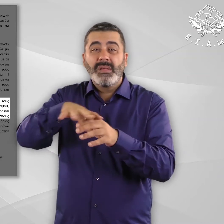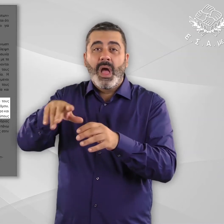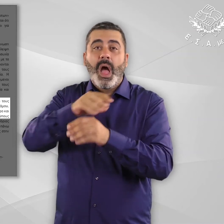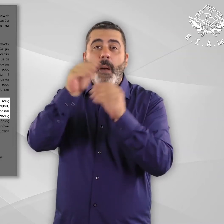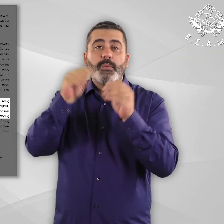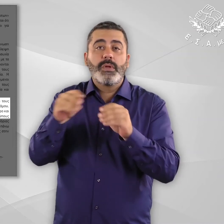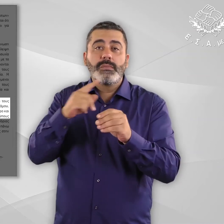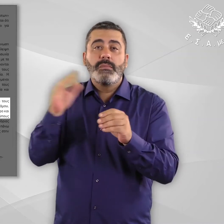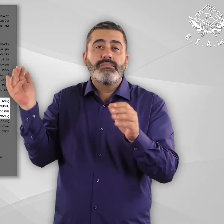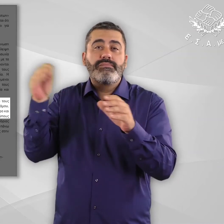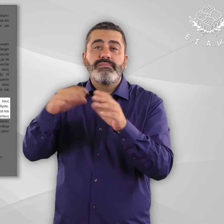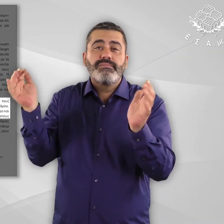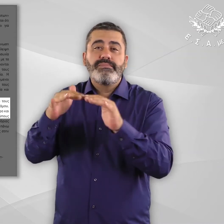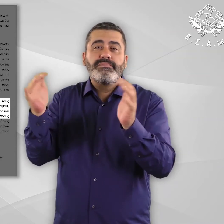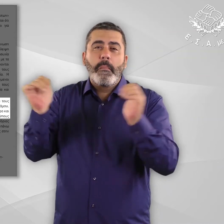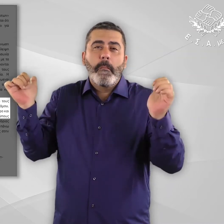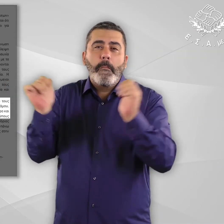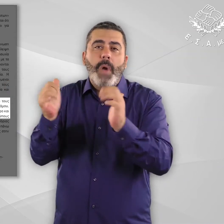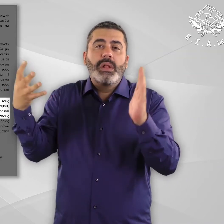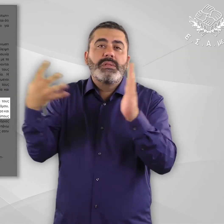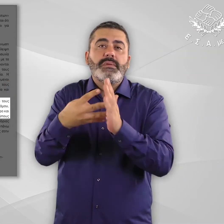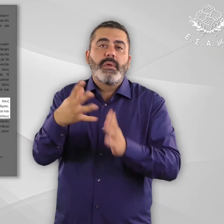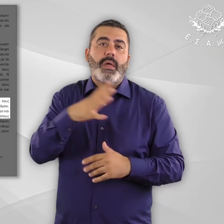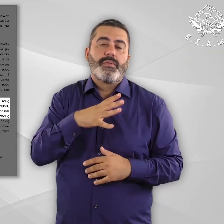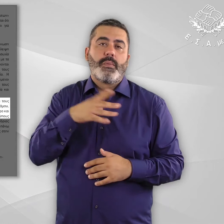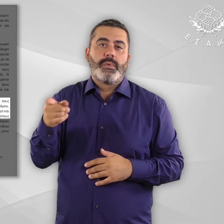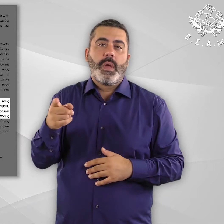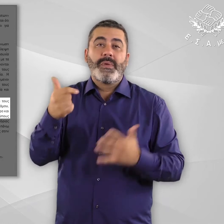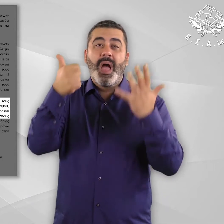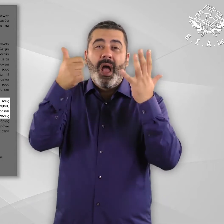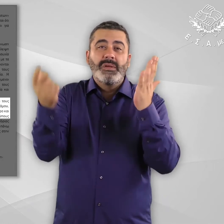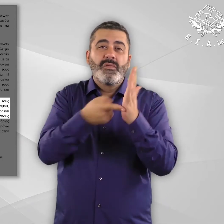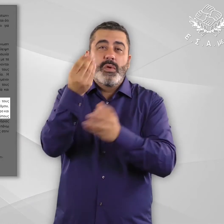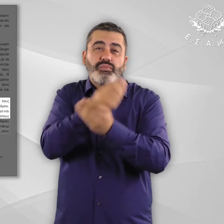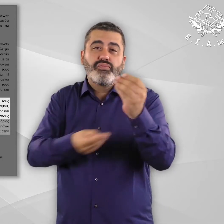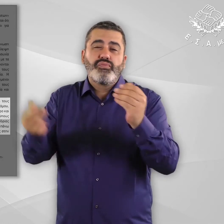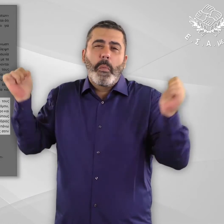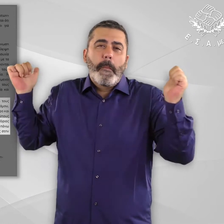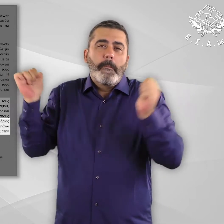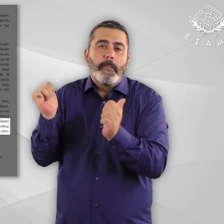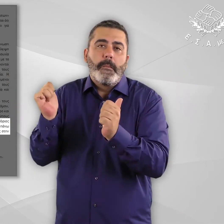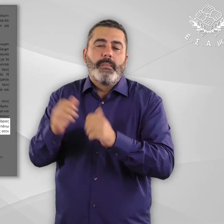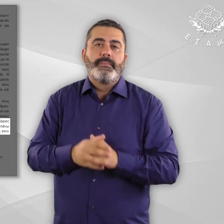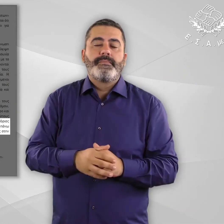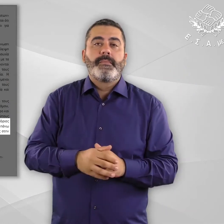αυτό φιλοξενούν πάνω από 4.000 ανθρώπους, έξι φορές πάνω από τις πλουδιαγραφές του. Το ΚΙΤ της Μόρια στη